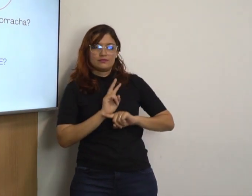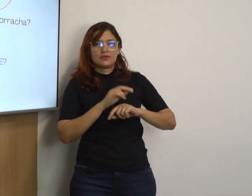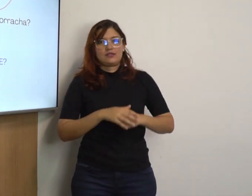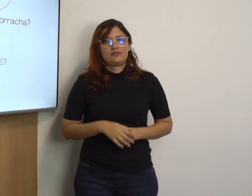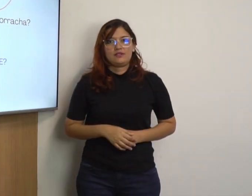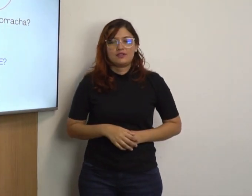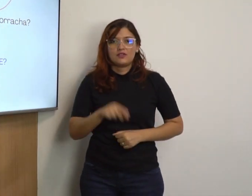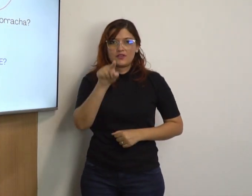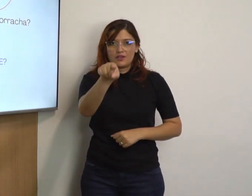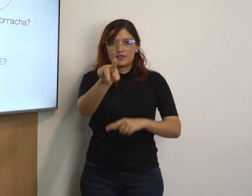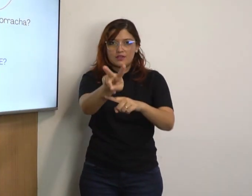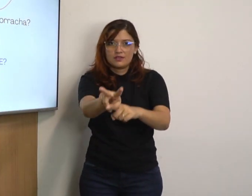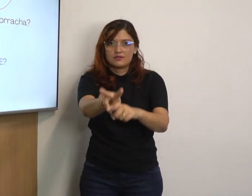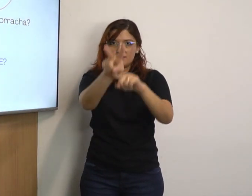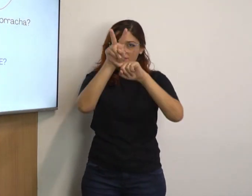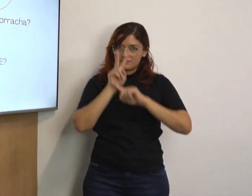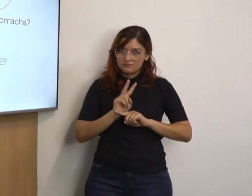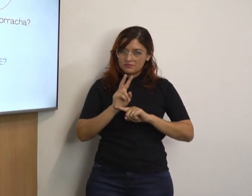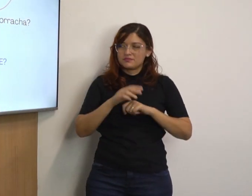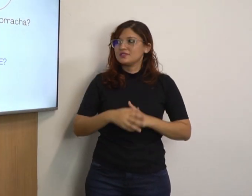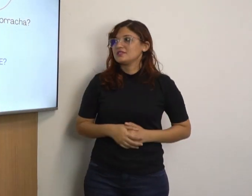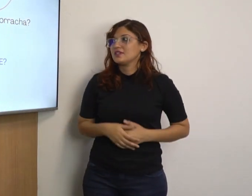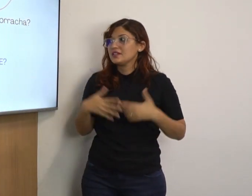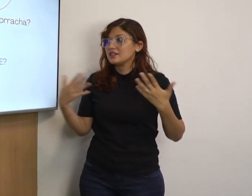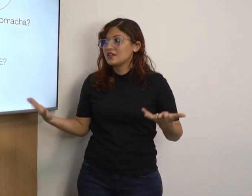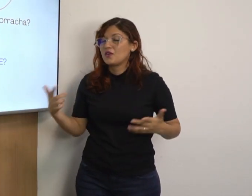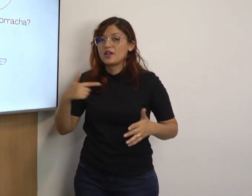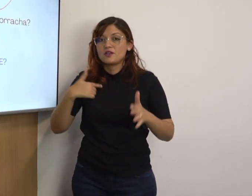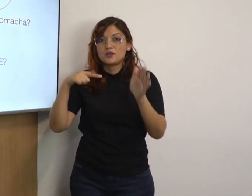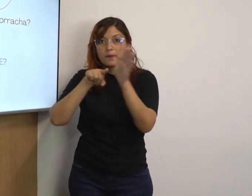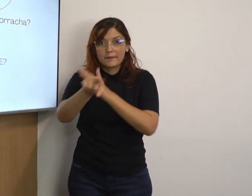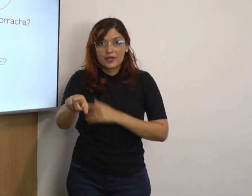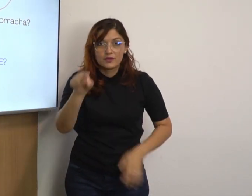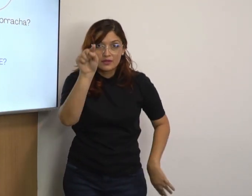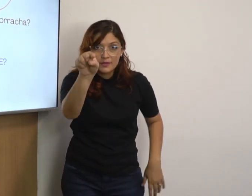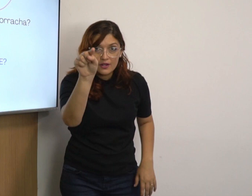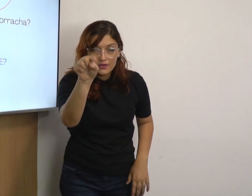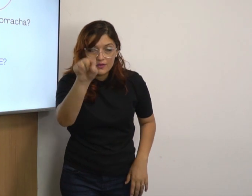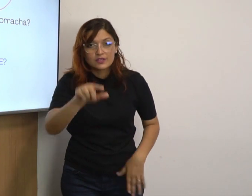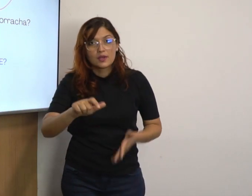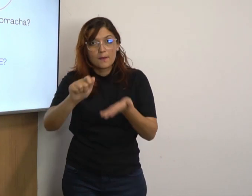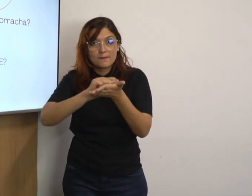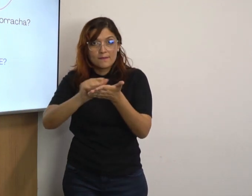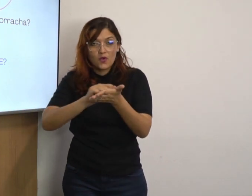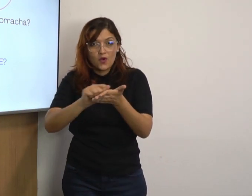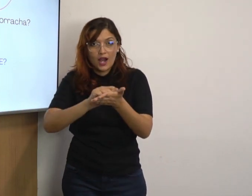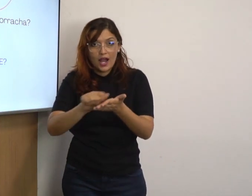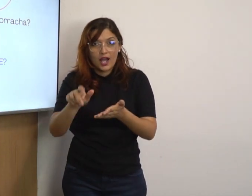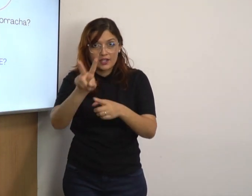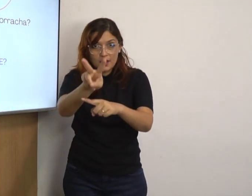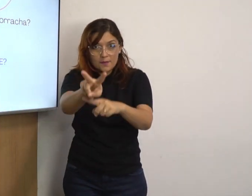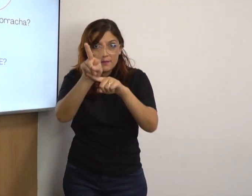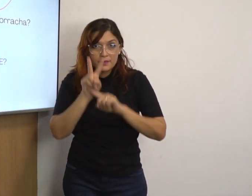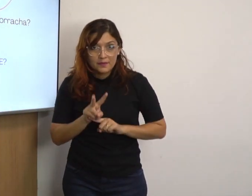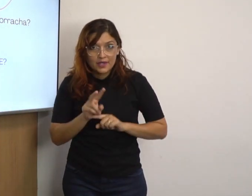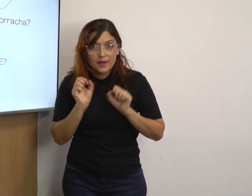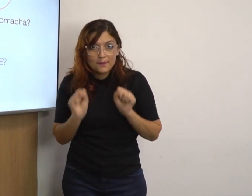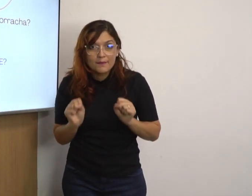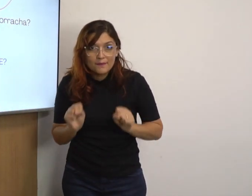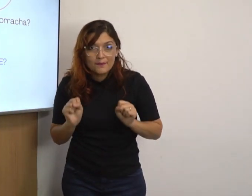Ele está me emprestando. Você está me emprestando. Então, se eu perguntar a você, pode